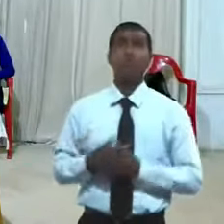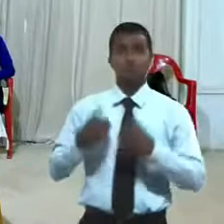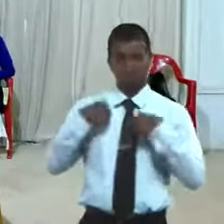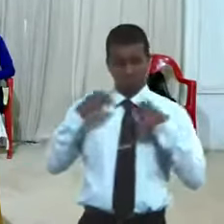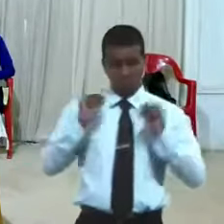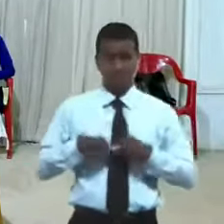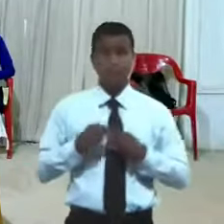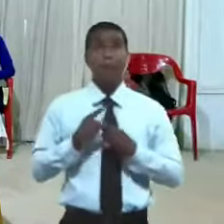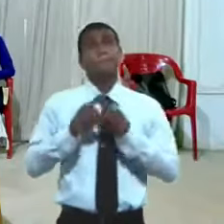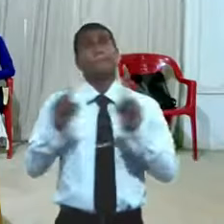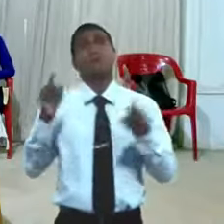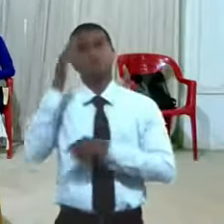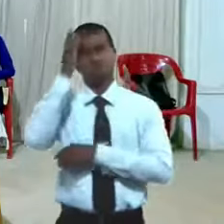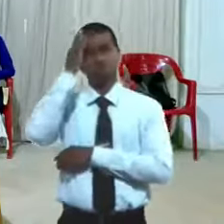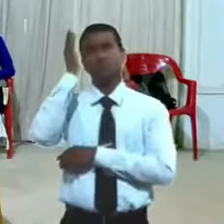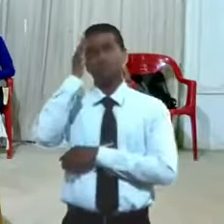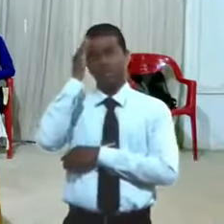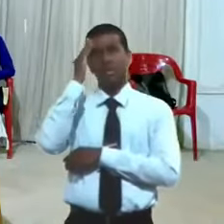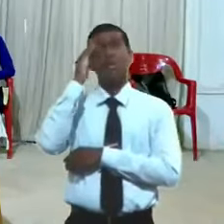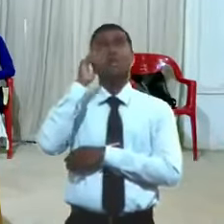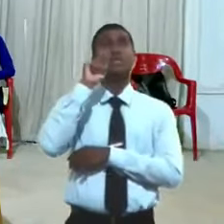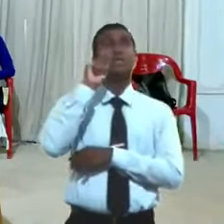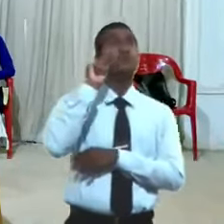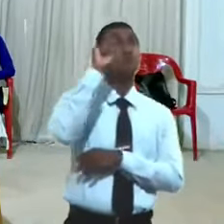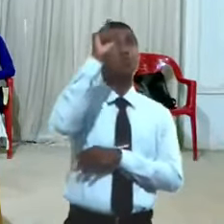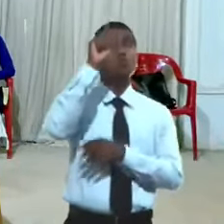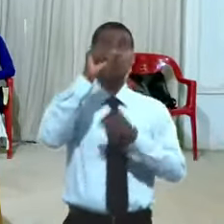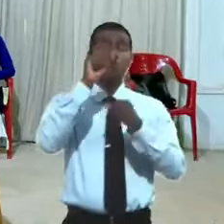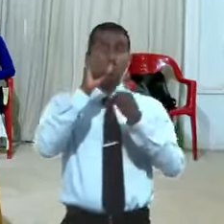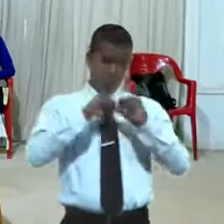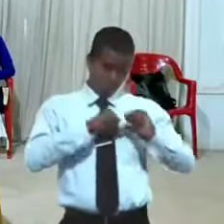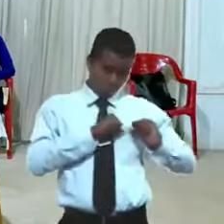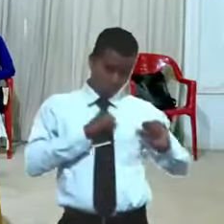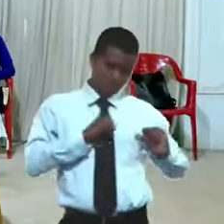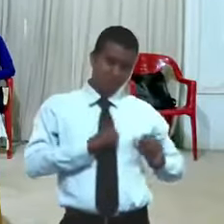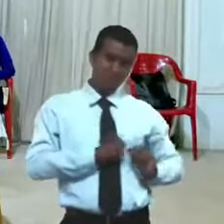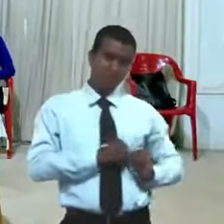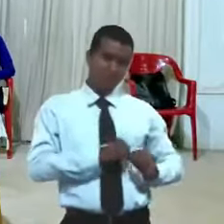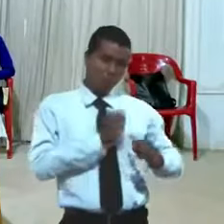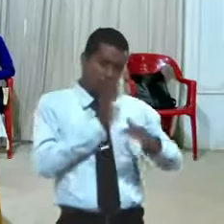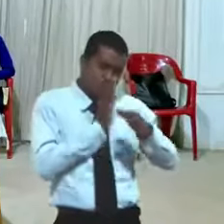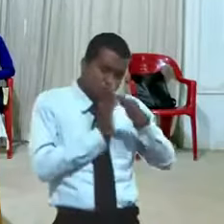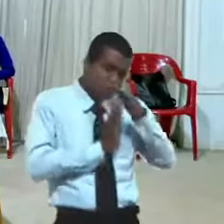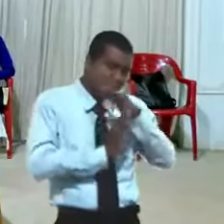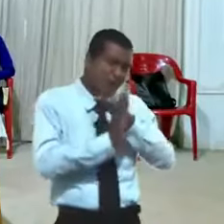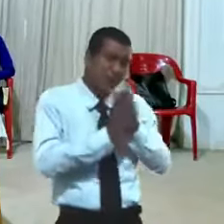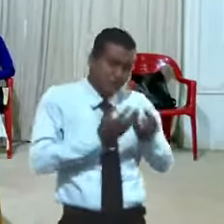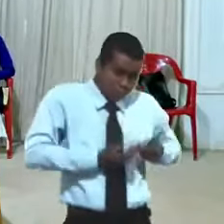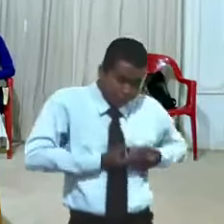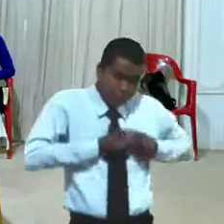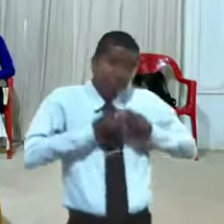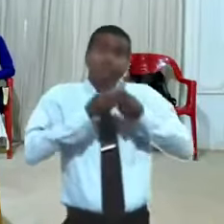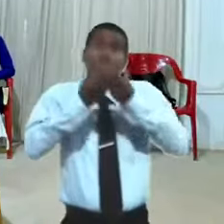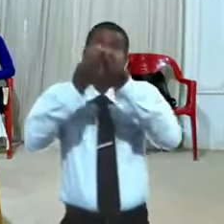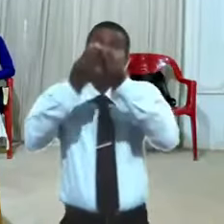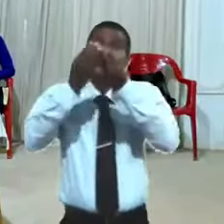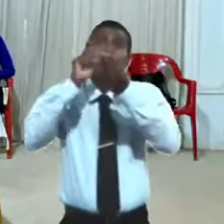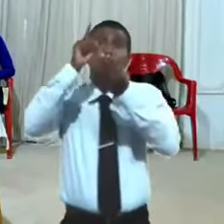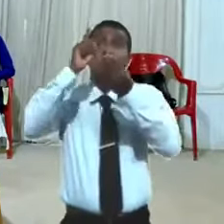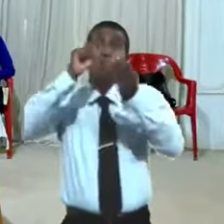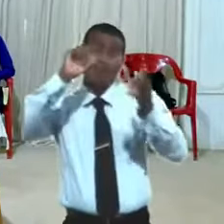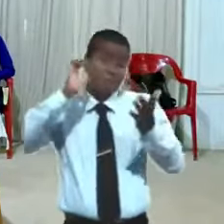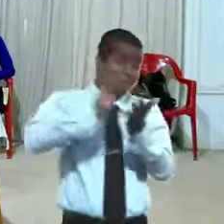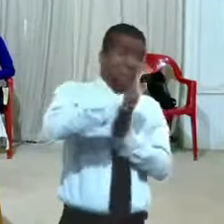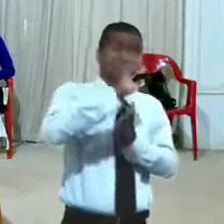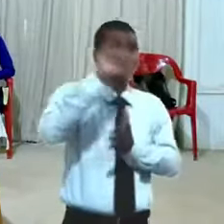pero yo sé que un corazón constricto y humillado no despreciarás tú o Dios por eso tiendo